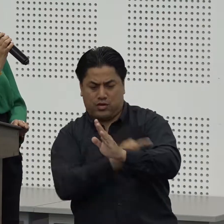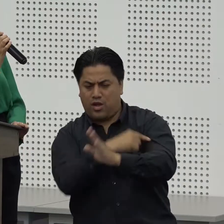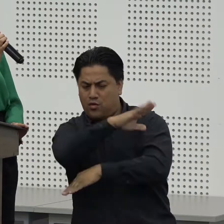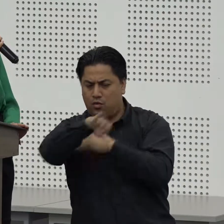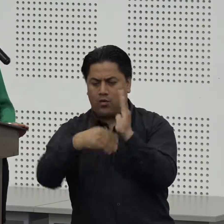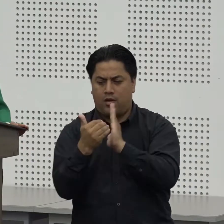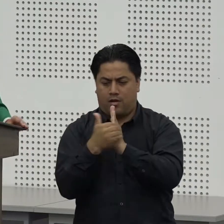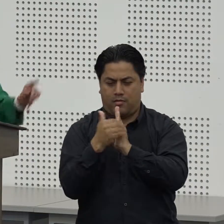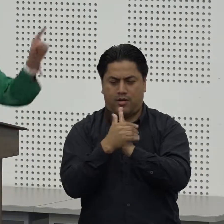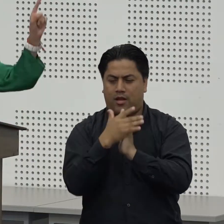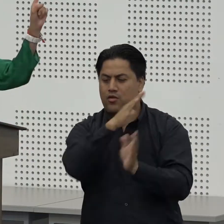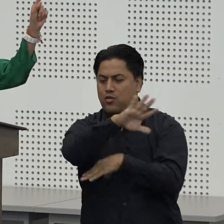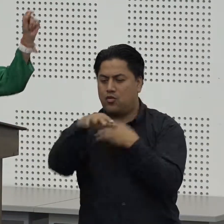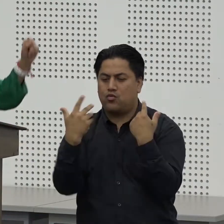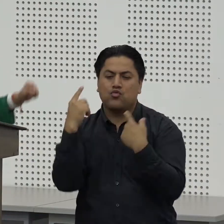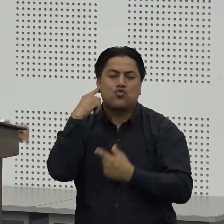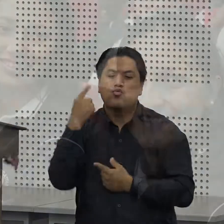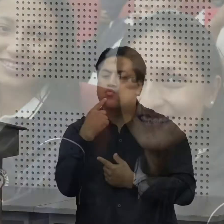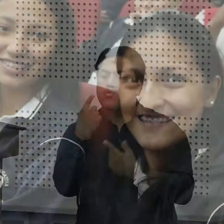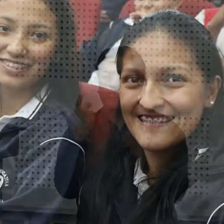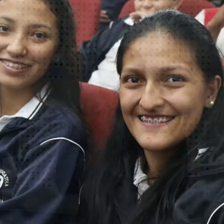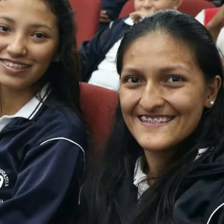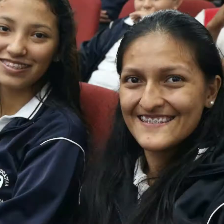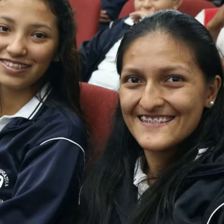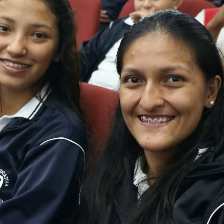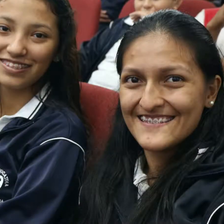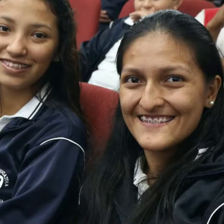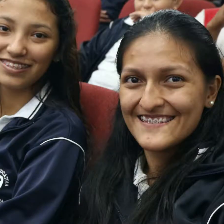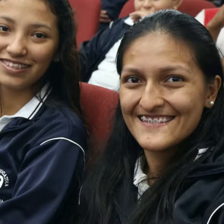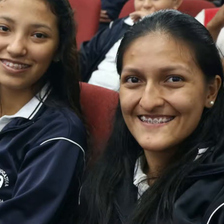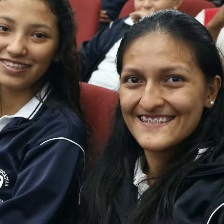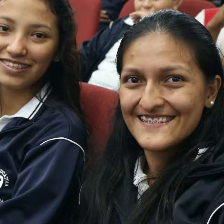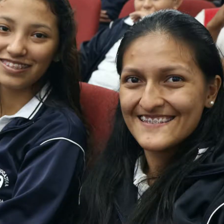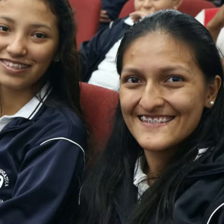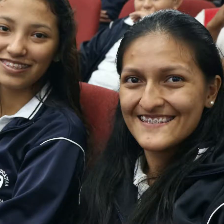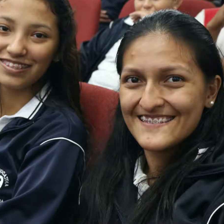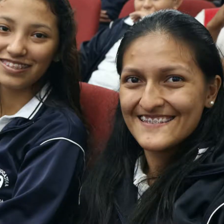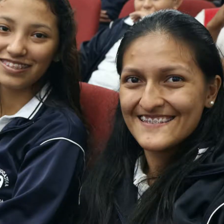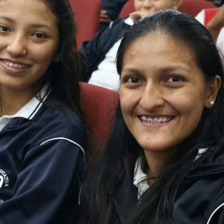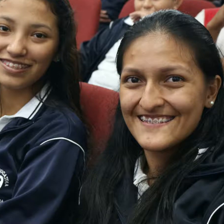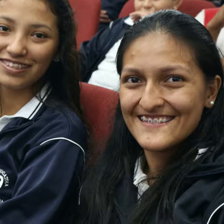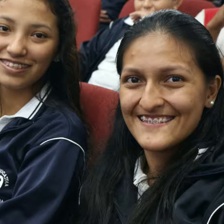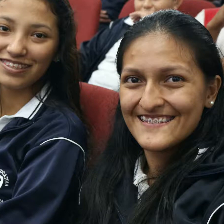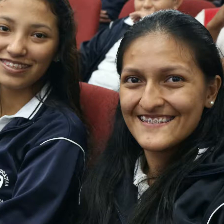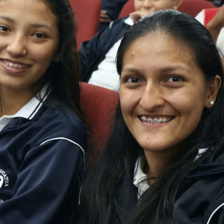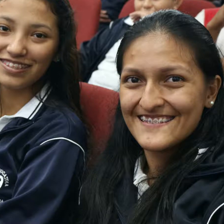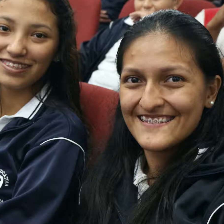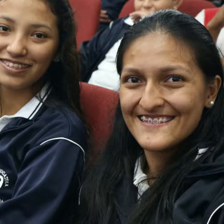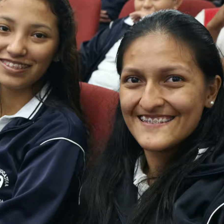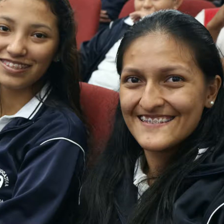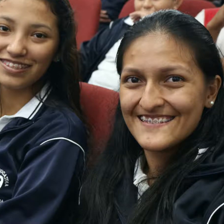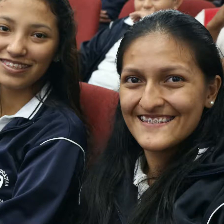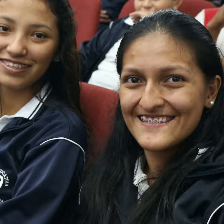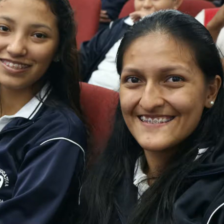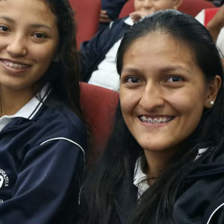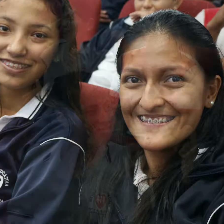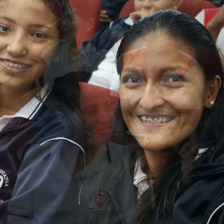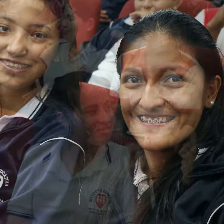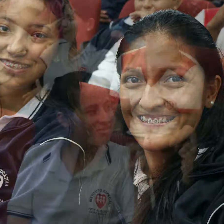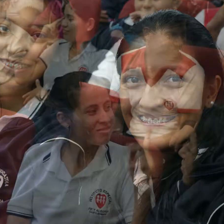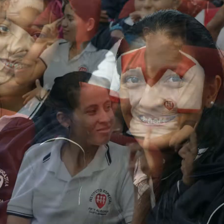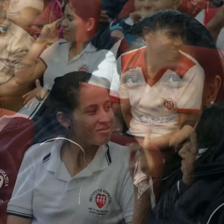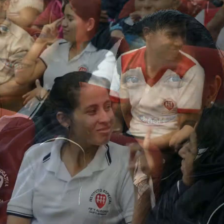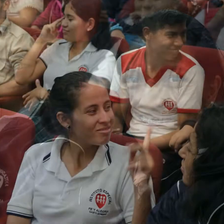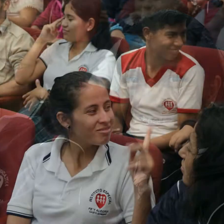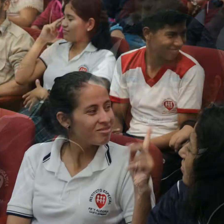habilidades para la integración de personas con discapacidad ¿sí? habla de que los planteles de educación regular deben